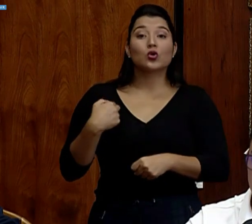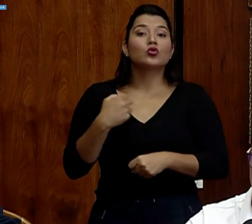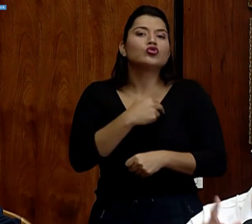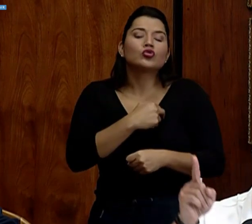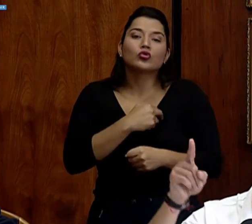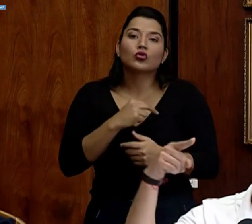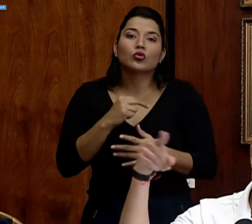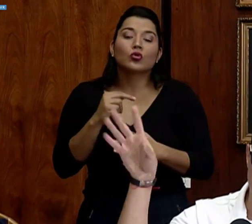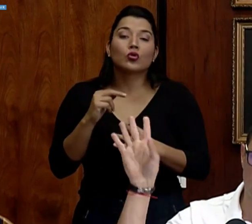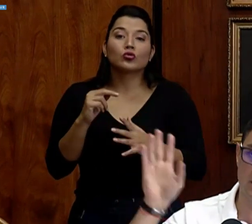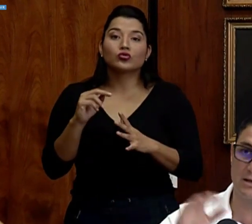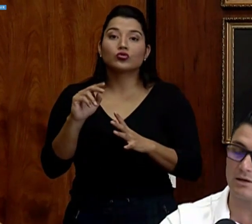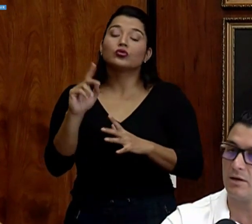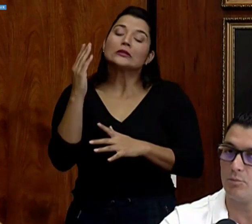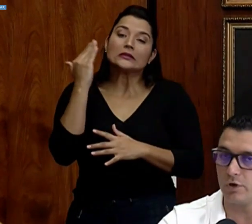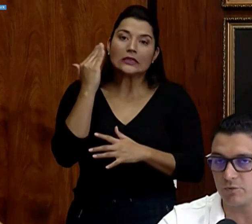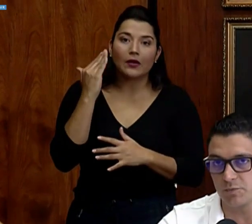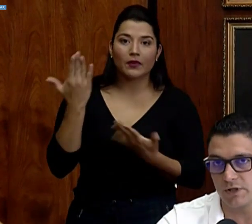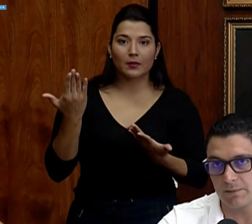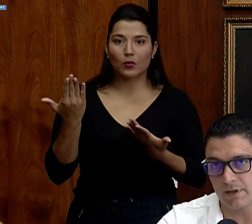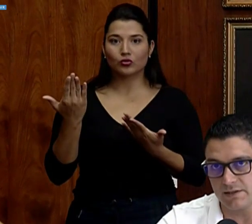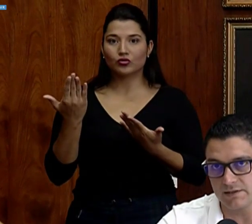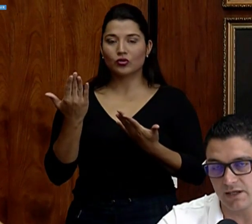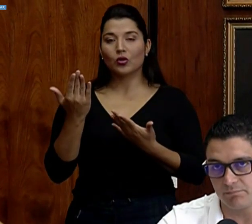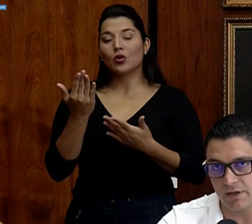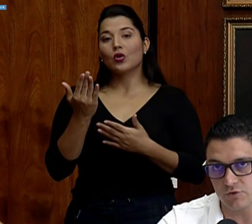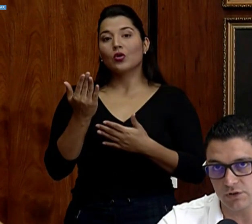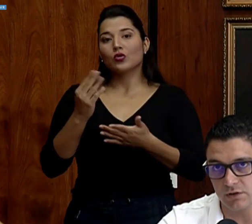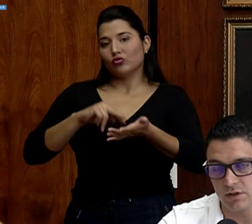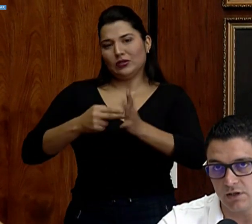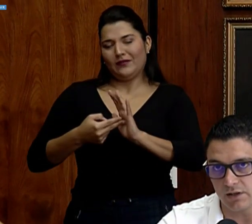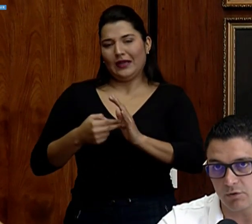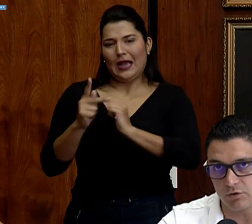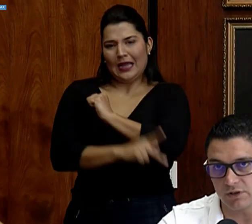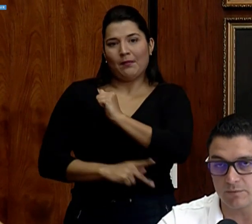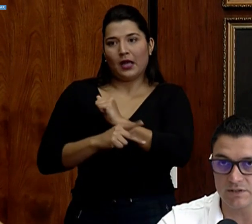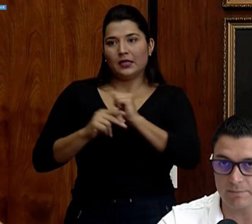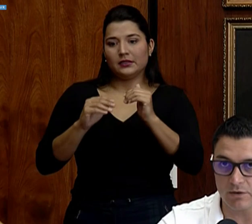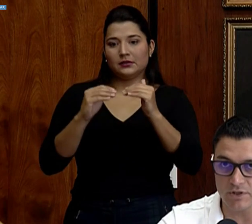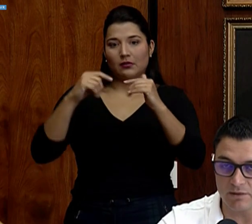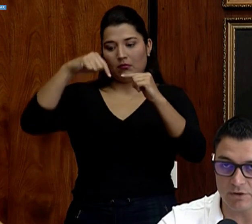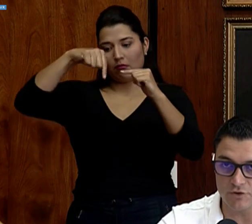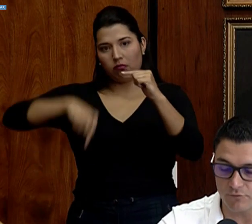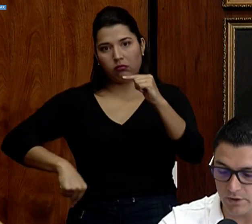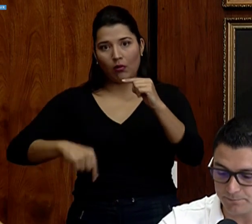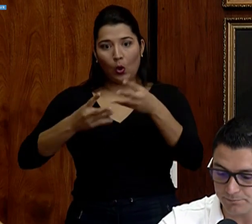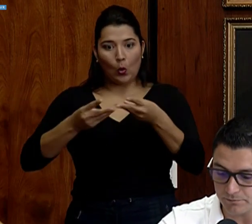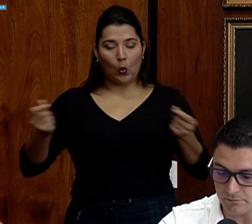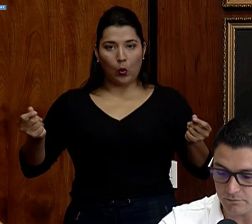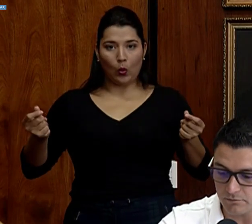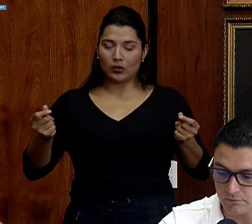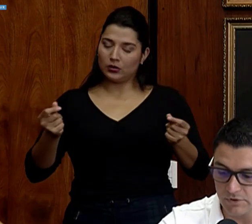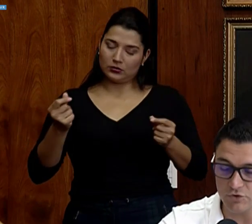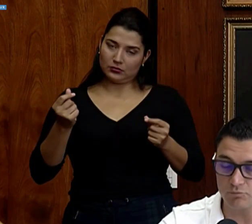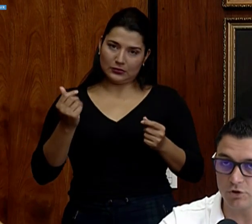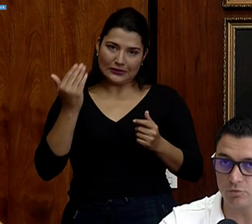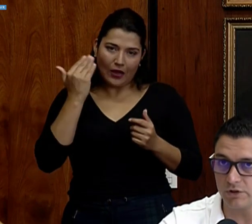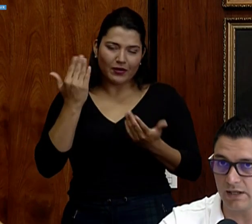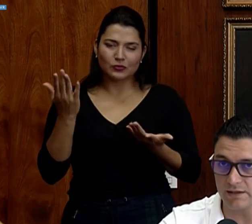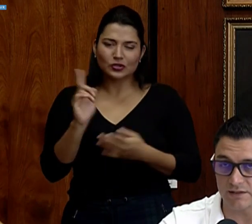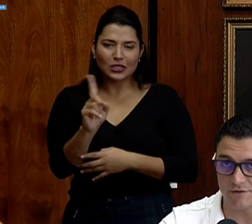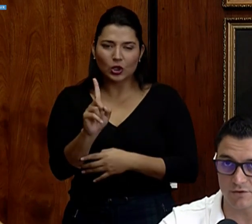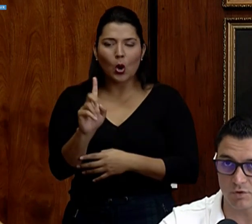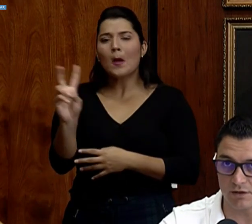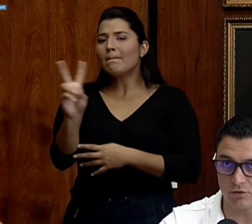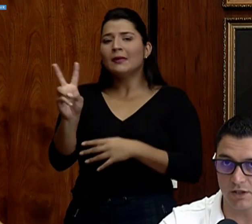el virus no es una nube que de repente podemos poner al país en pausa y que cuando quitemos esa pausa ya el virus se fue. El virus es un virus